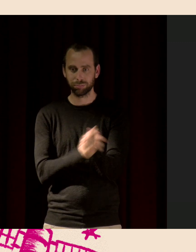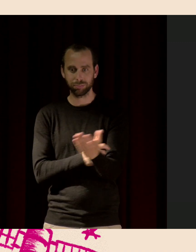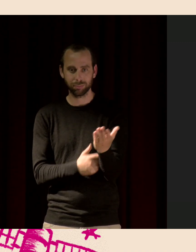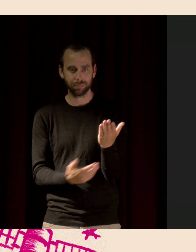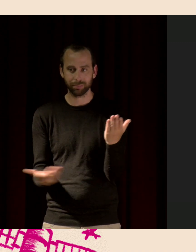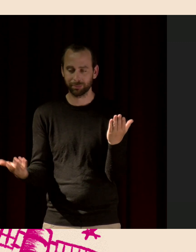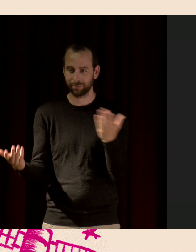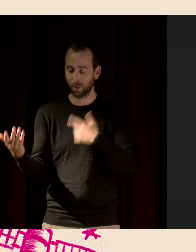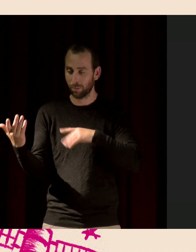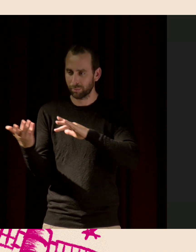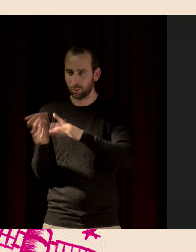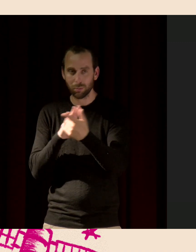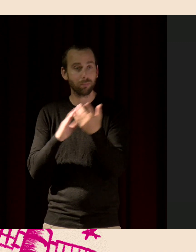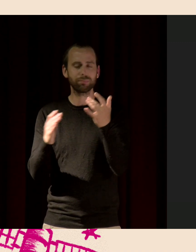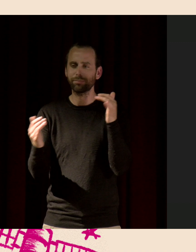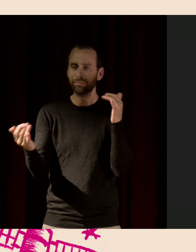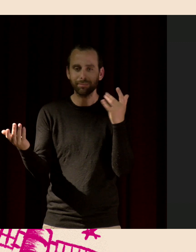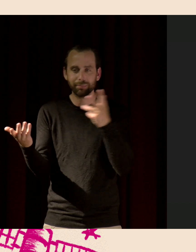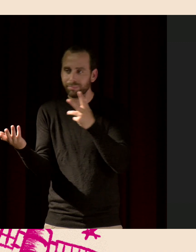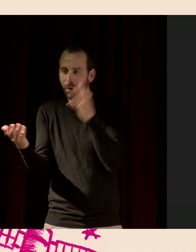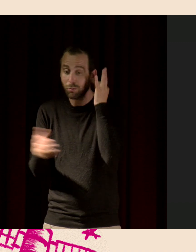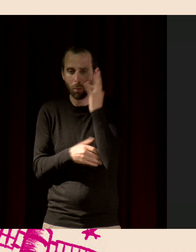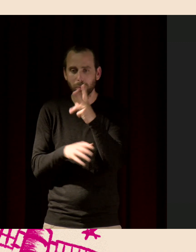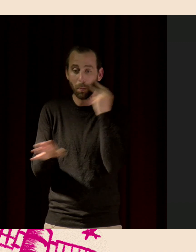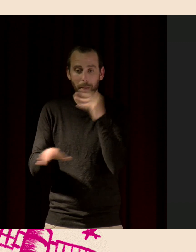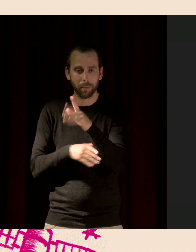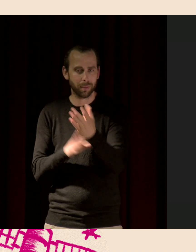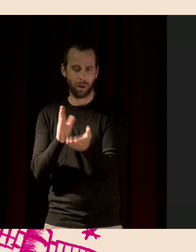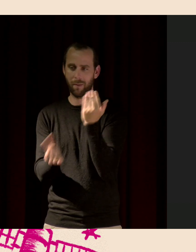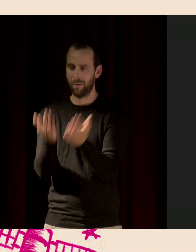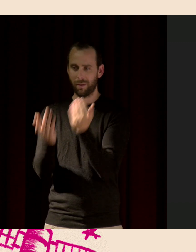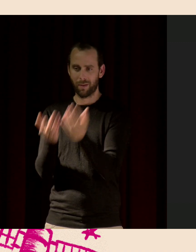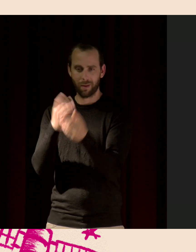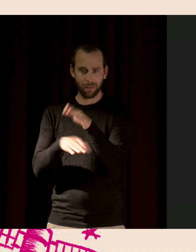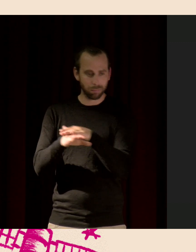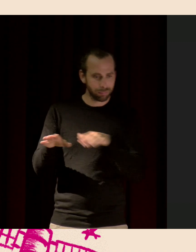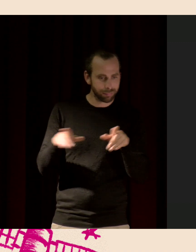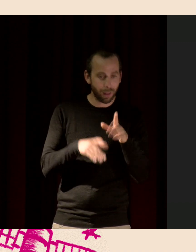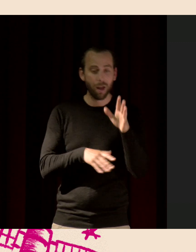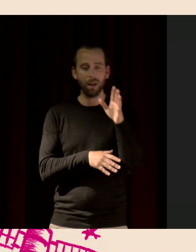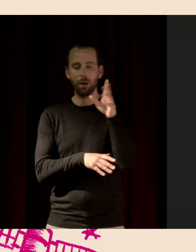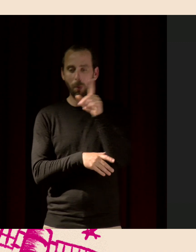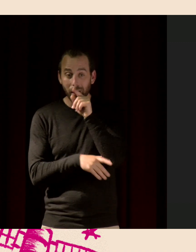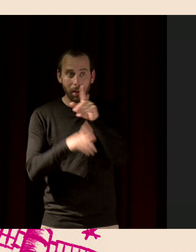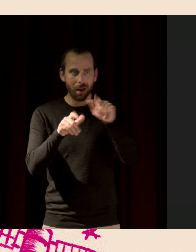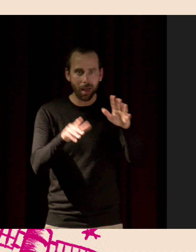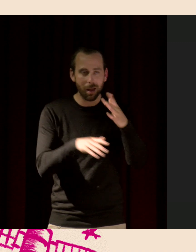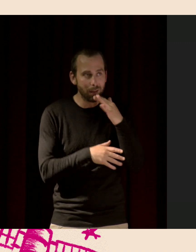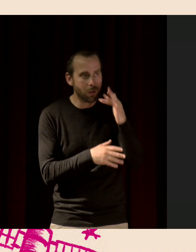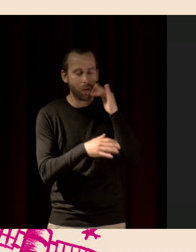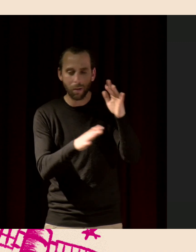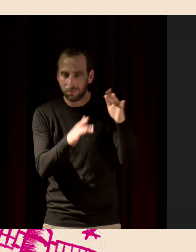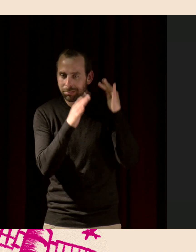l'équaliseur. On a enlevé un peu tous les sons humains et on a commencé à entendre le chant des oiseaux. On a laissé de la place,